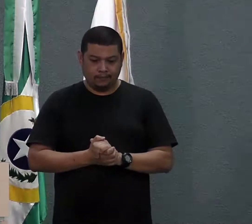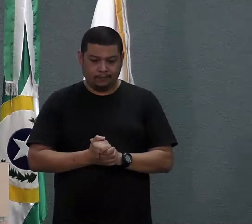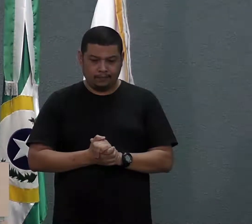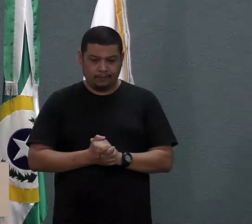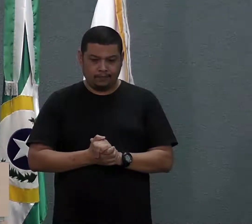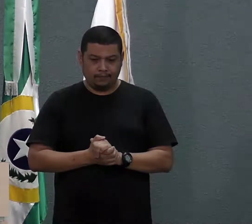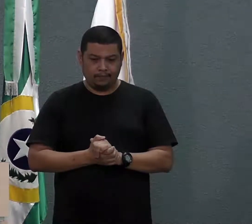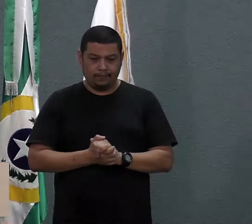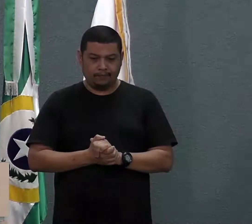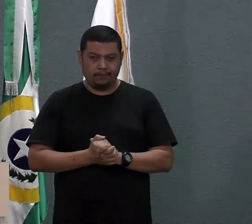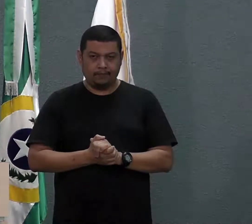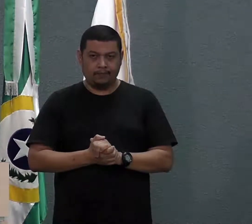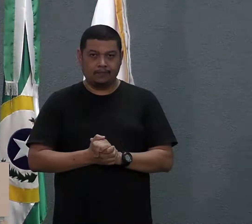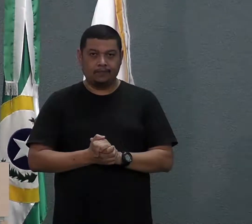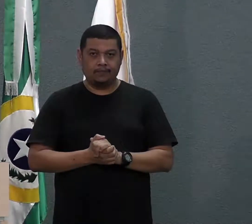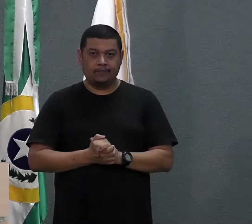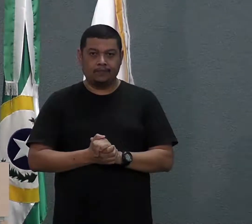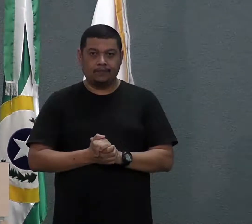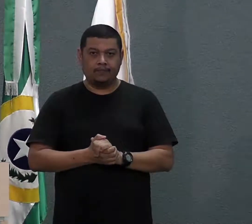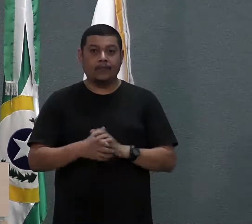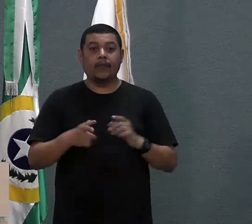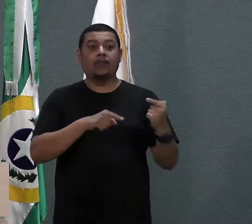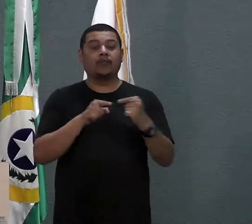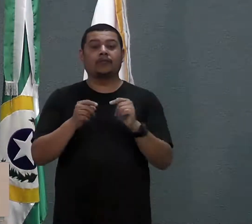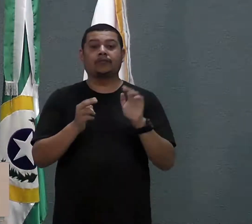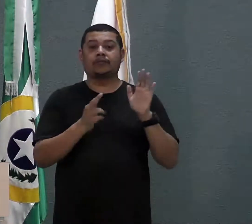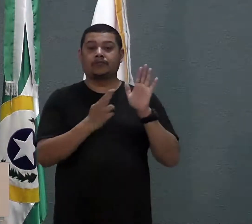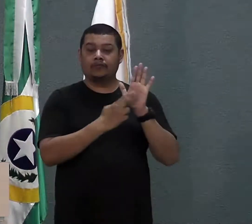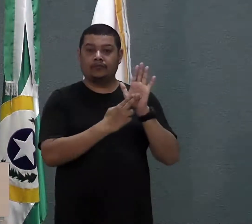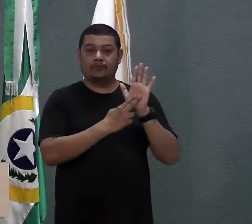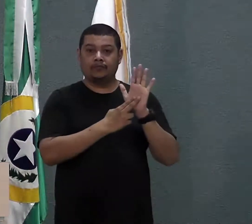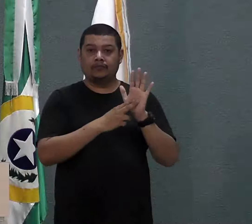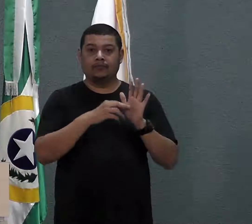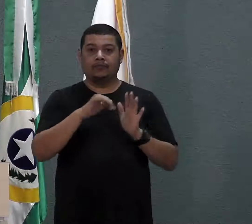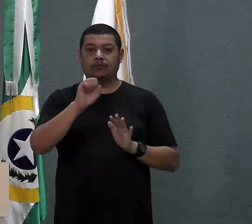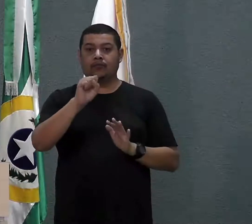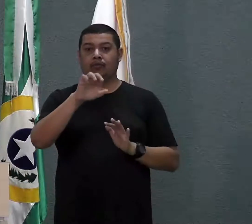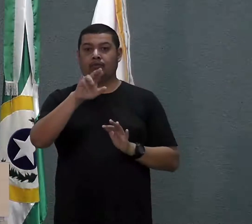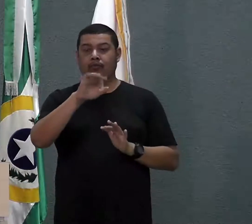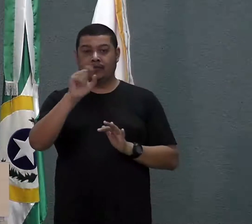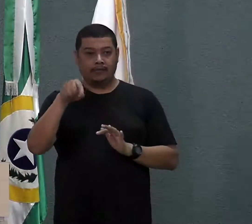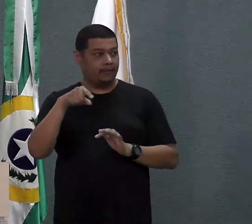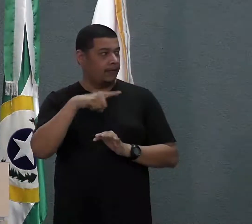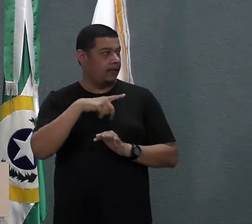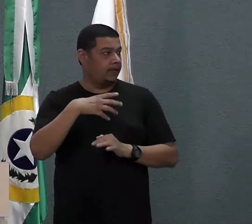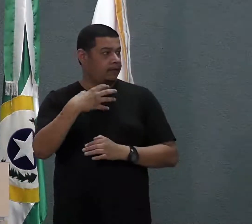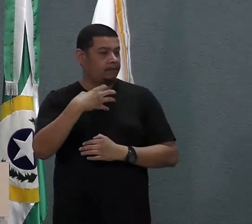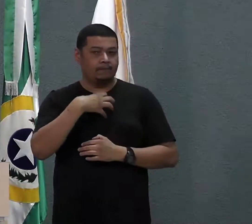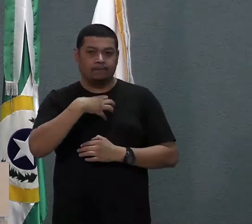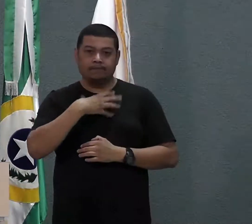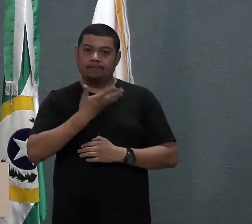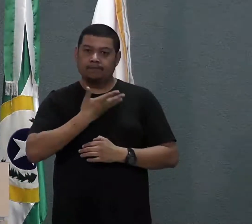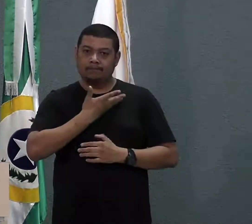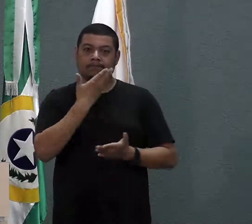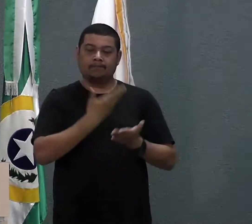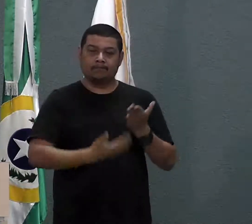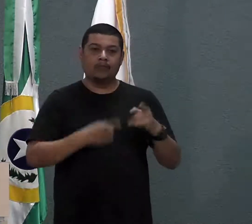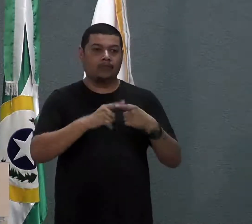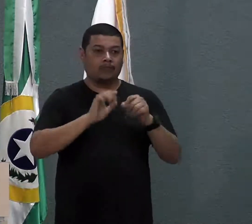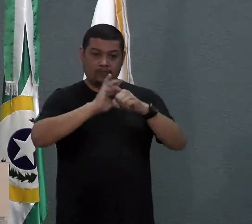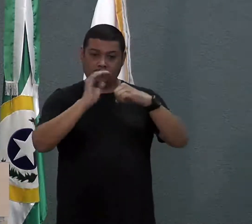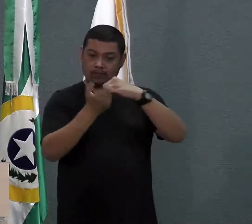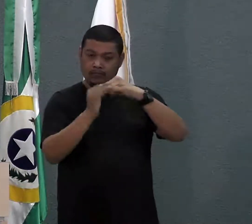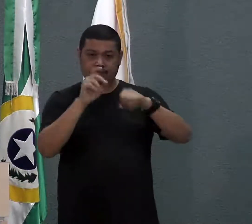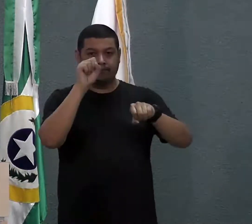Me dirigindo aí ao povo Paiter Suruí. Eu vi que o vereador Capir se emocionou na perca também de amigos pela Covid.